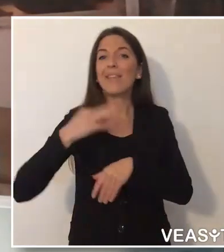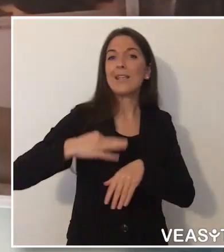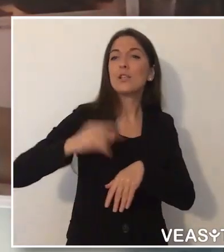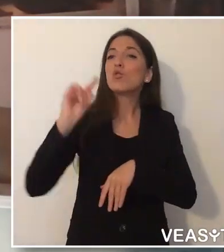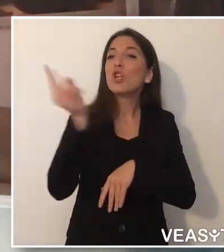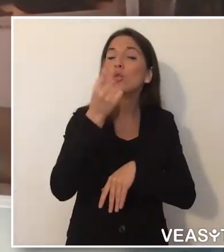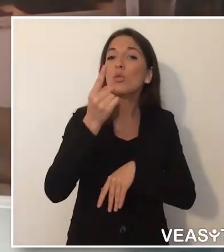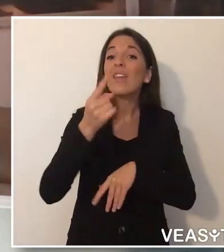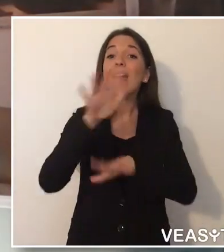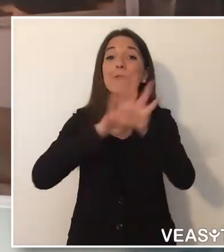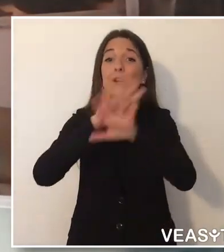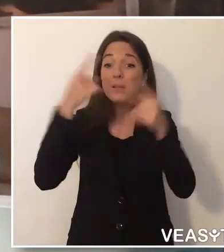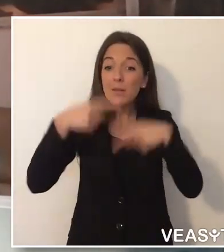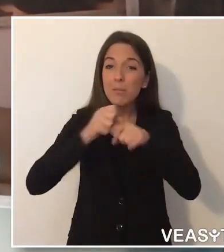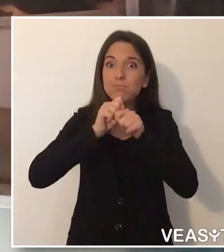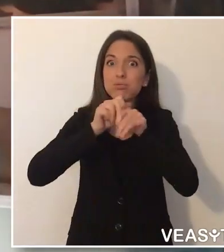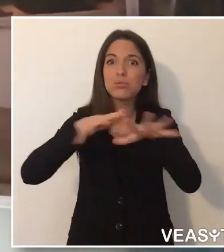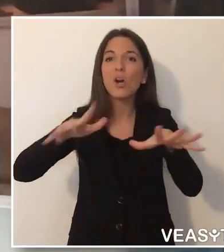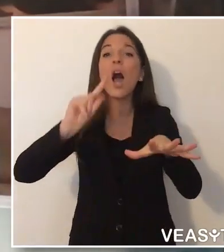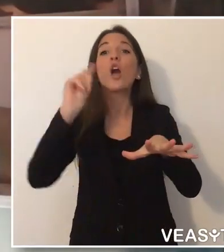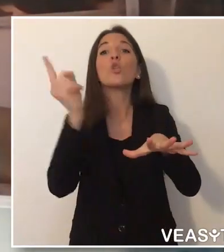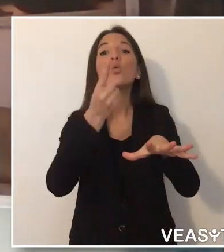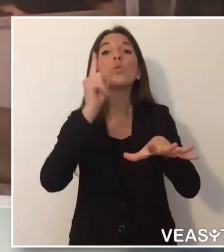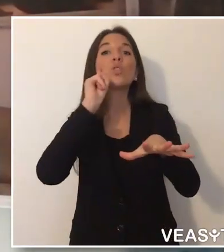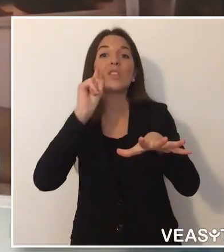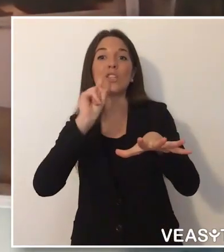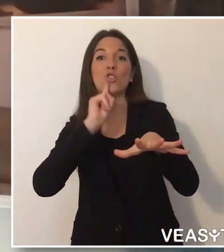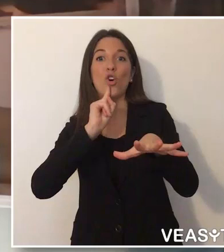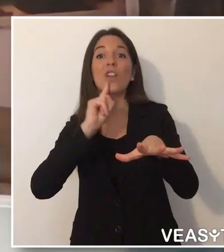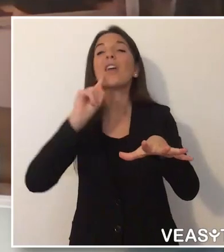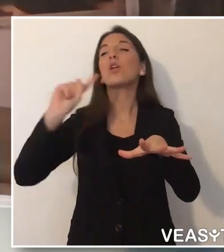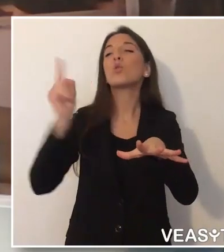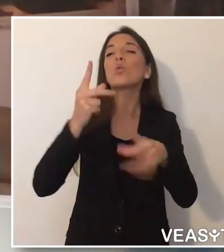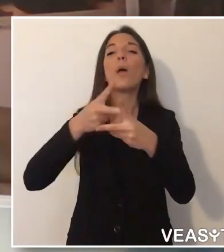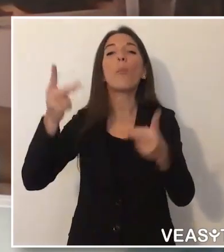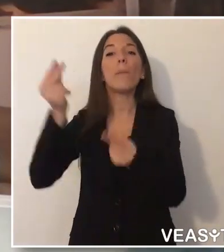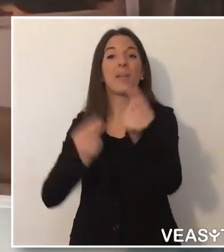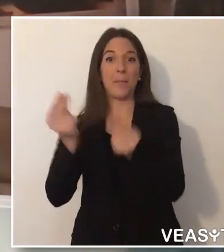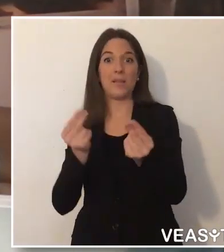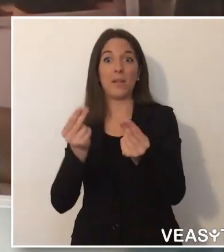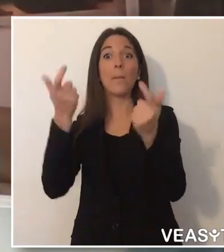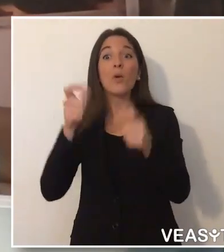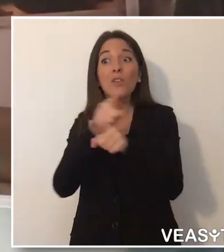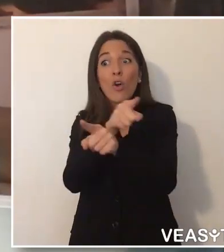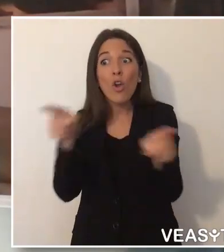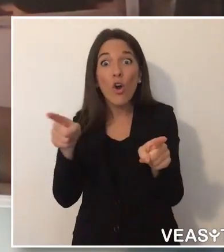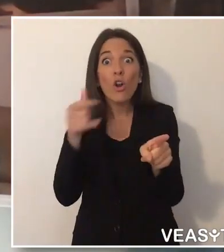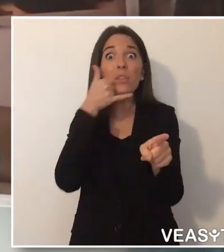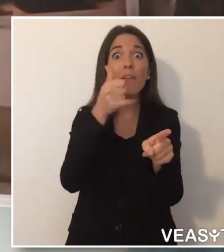'accessibilità telefonica o il videotrapretariato, per telefonate, durante visite mediche, incontri e